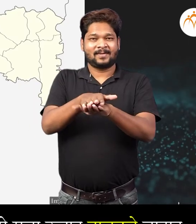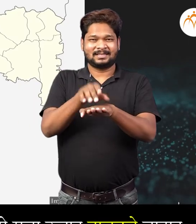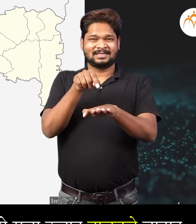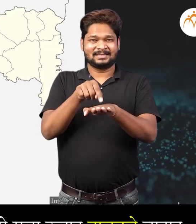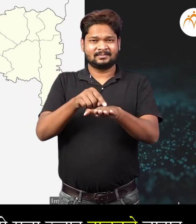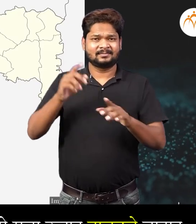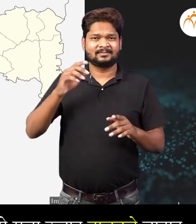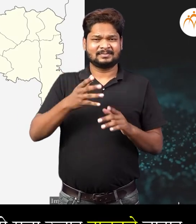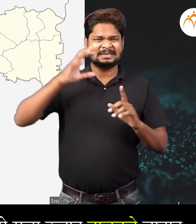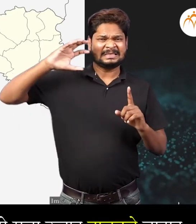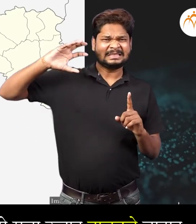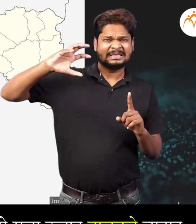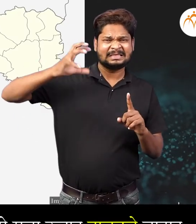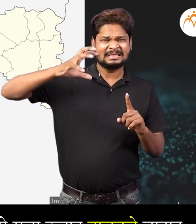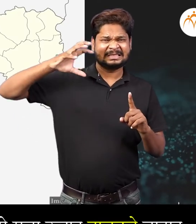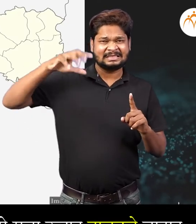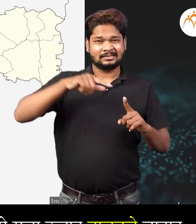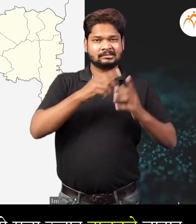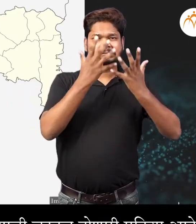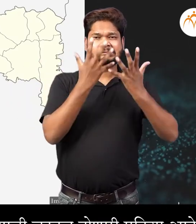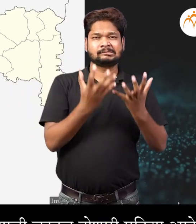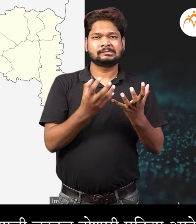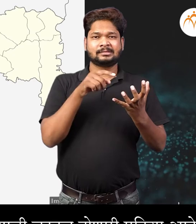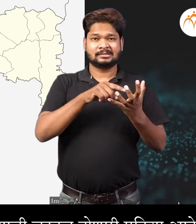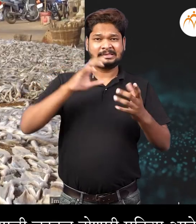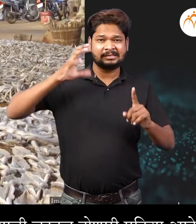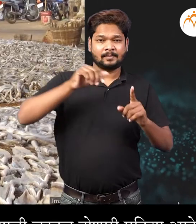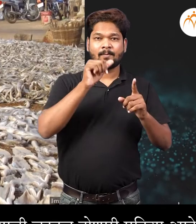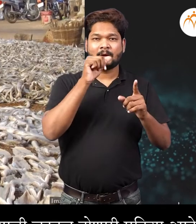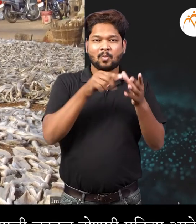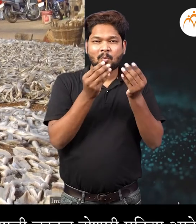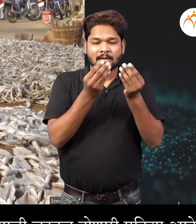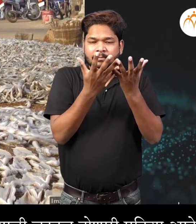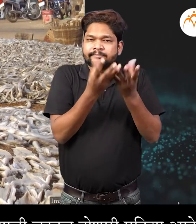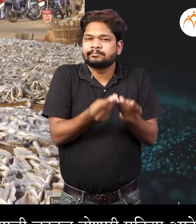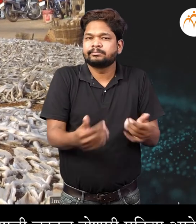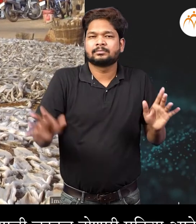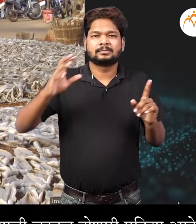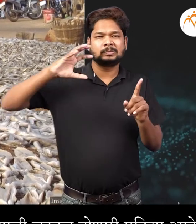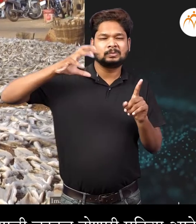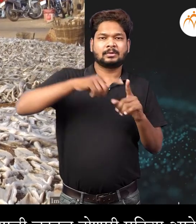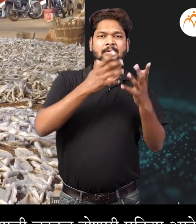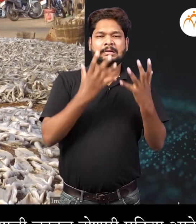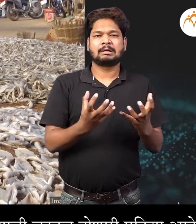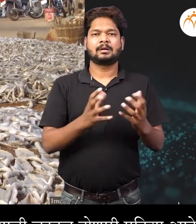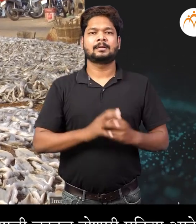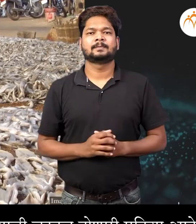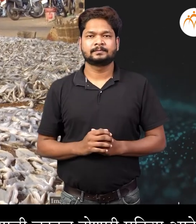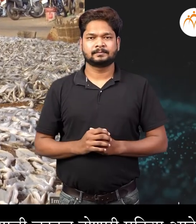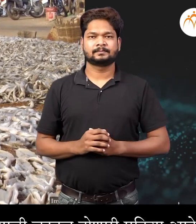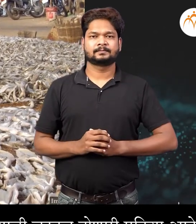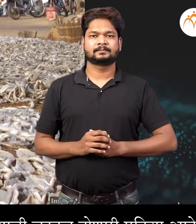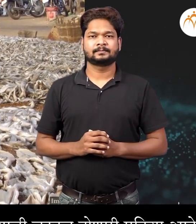तिथे मासे सुध्धावनात वालावले जाता उन्हात वालवणे ही आर्दरता कमी करनेची चटकन होनारी